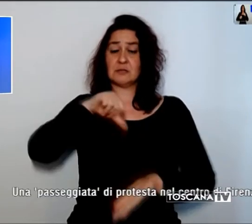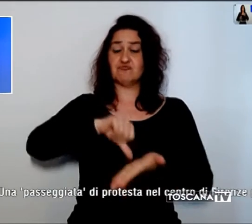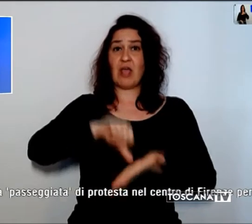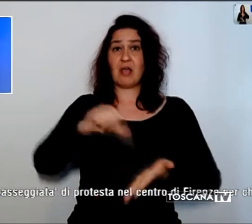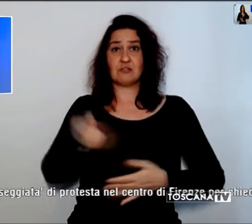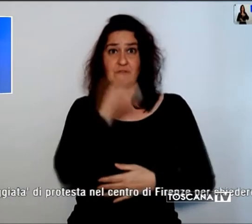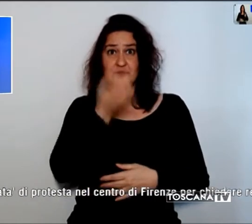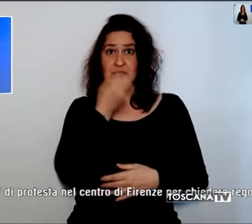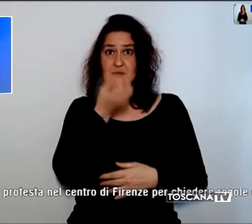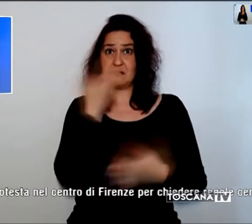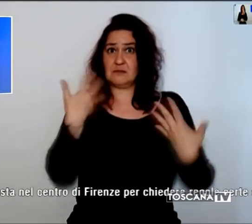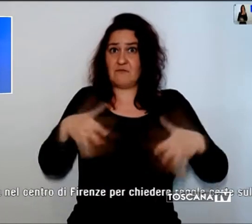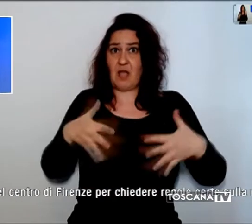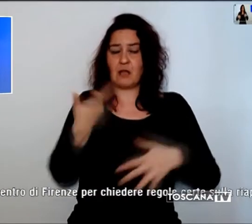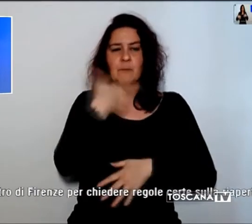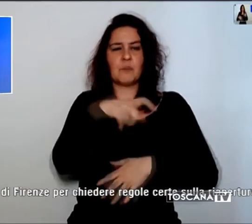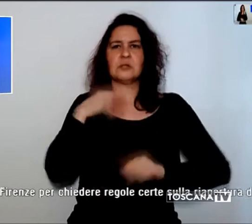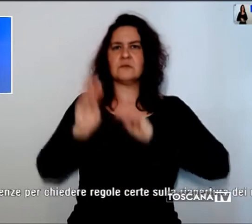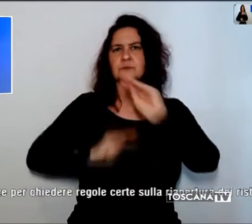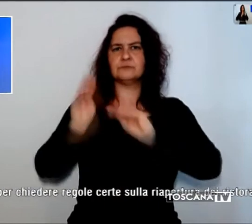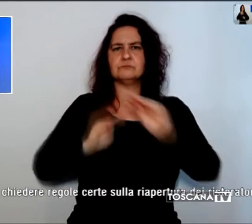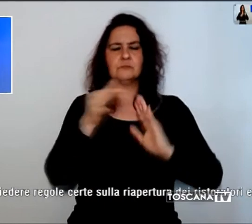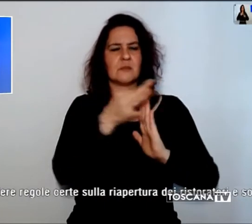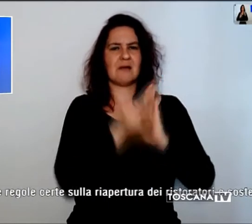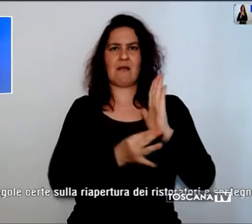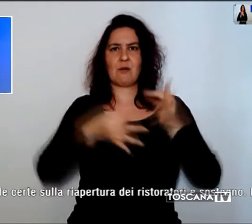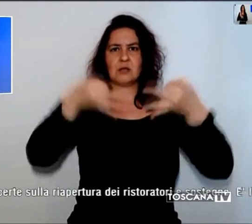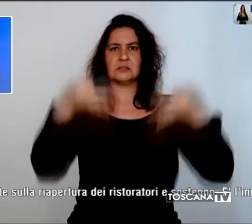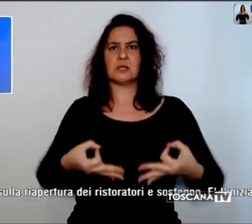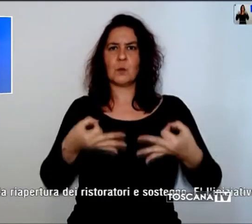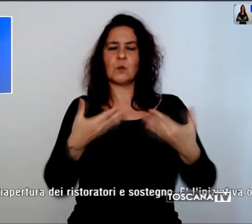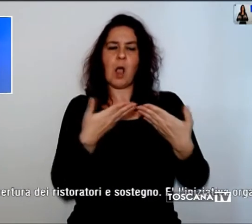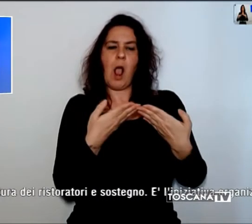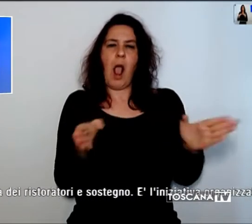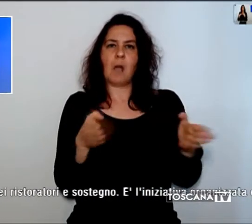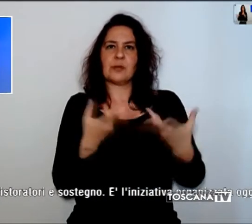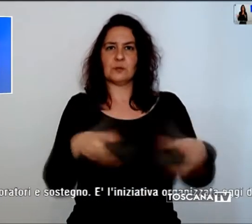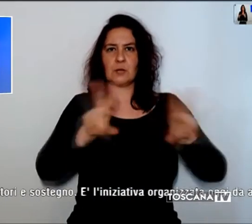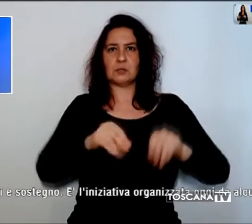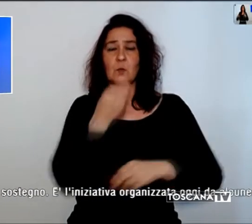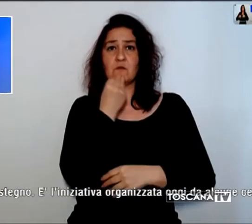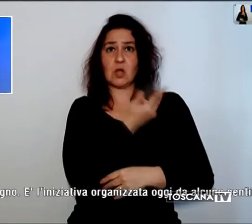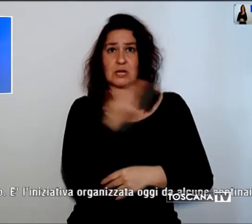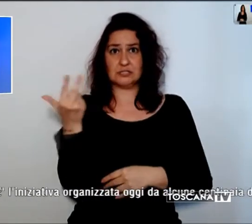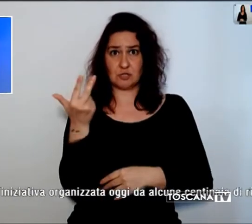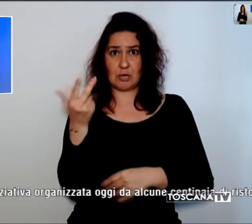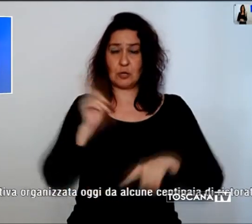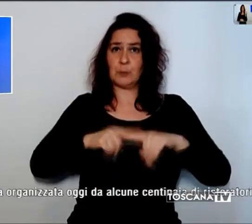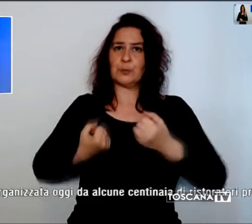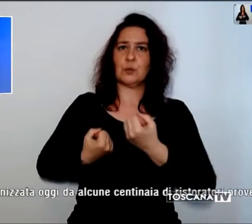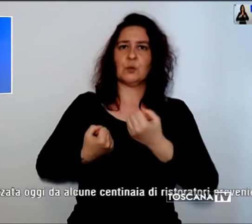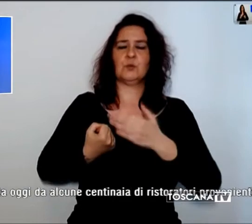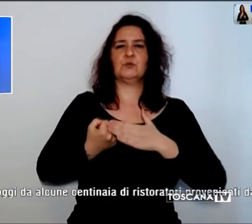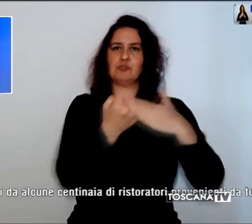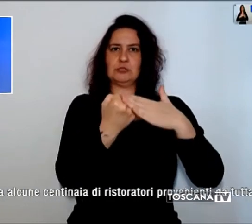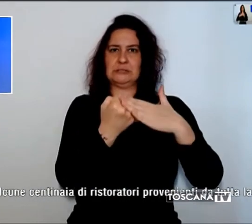per chiedere regole certe sulla riapertura dei ristoratori e sostegno. È l